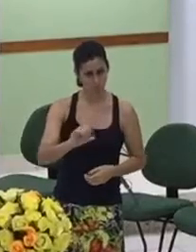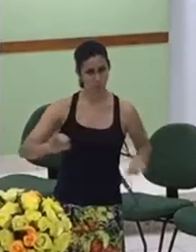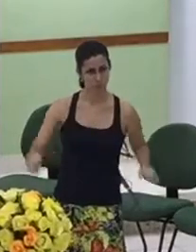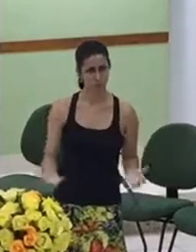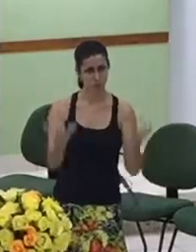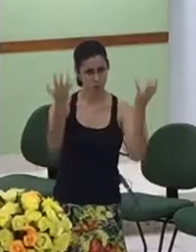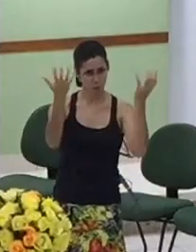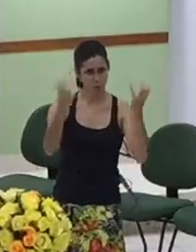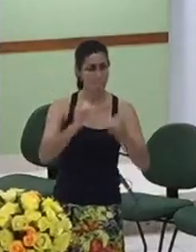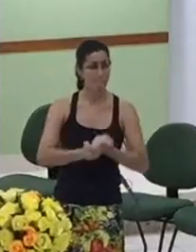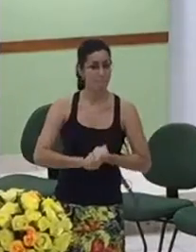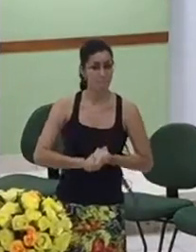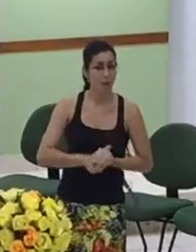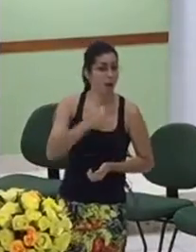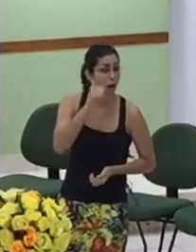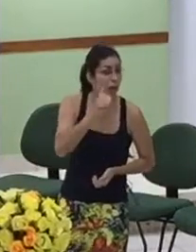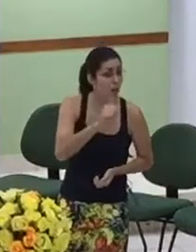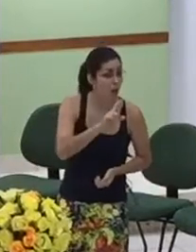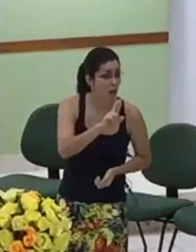foi a mulher que acolheu os espias